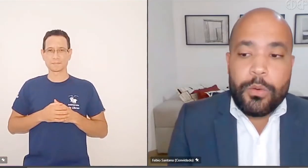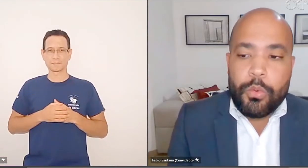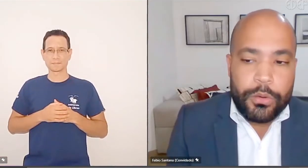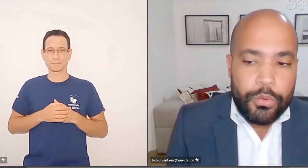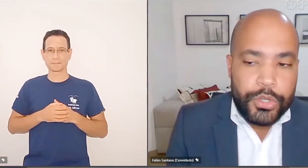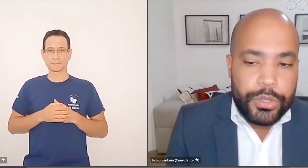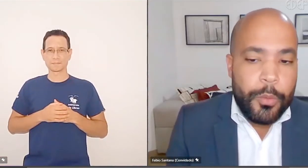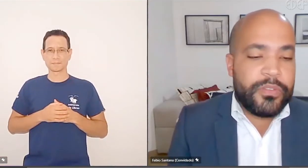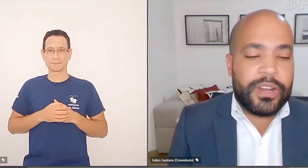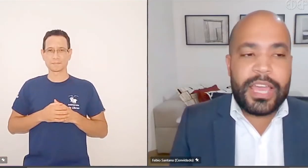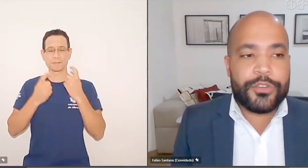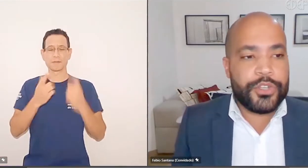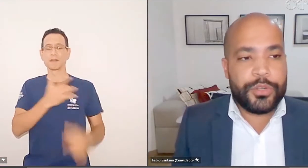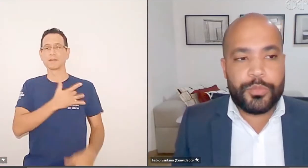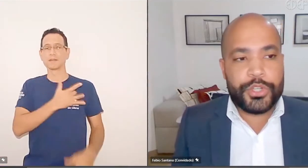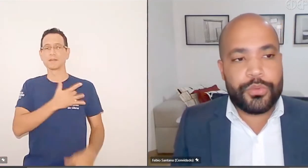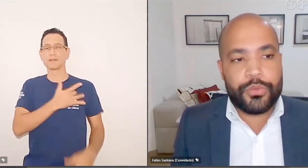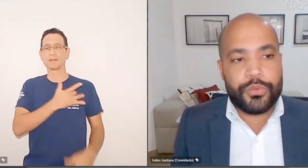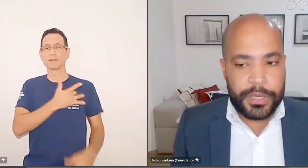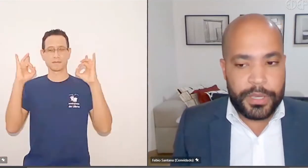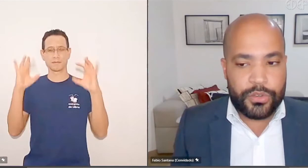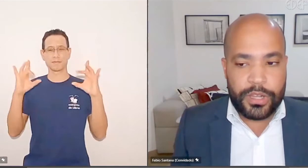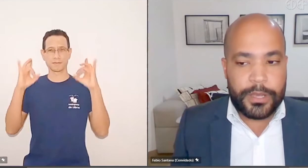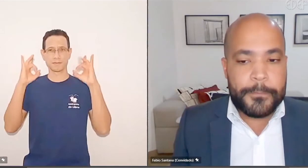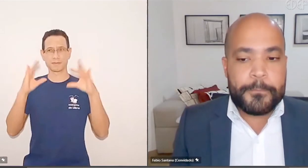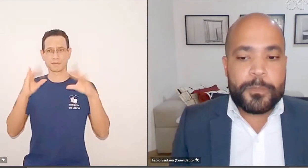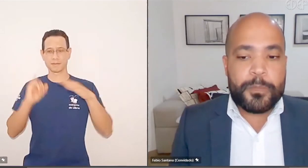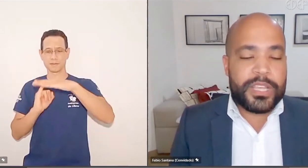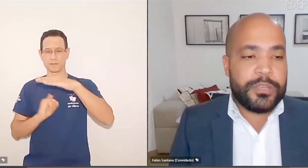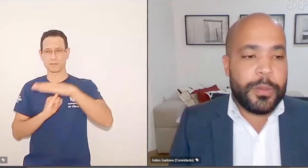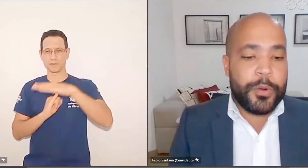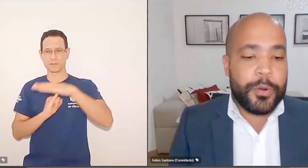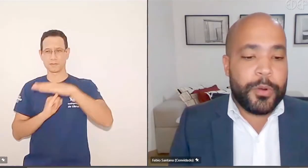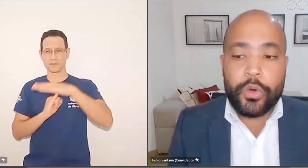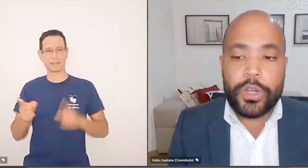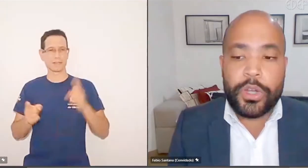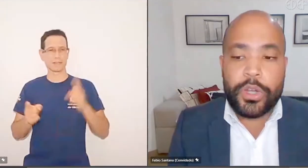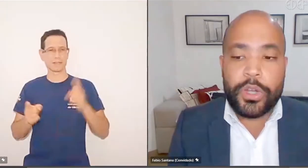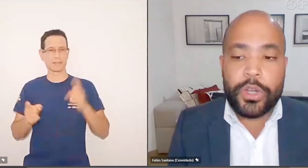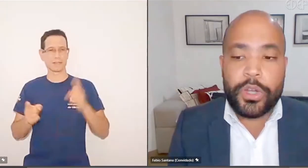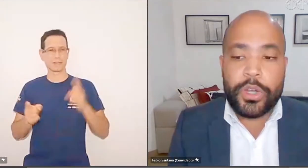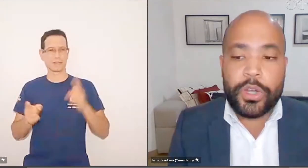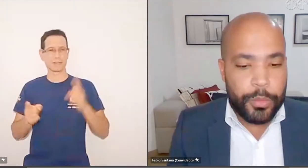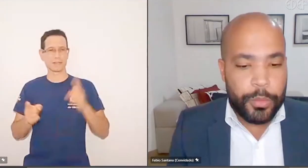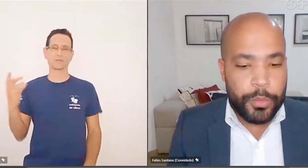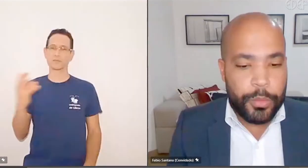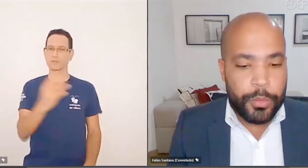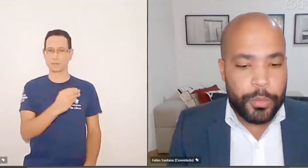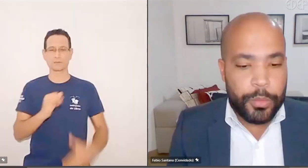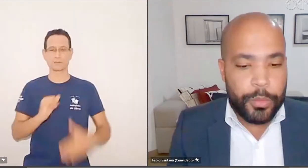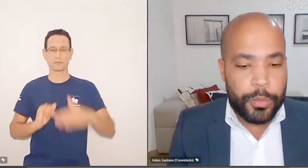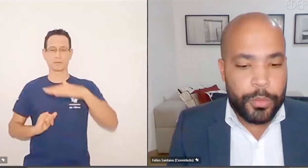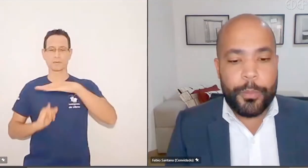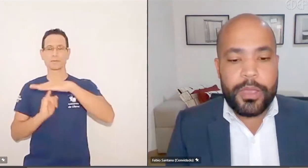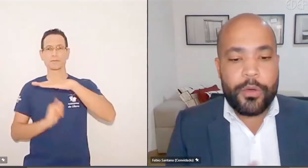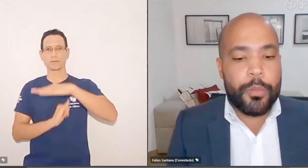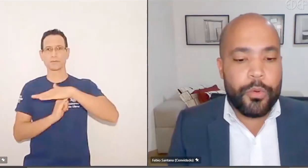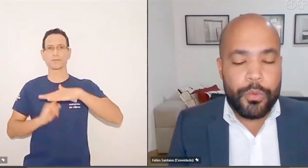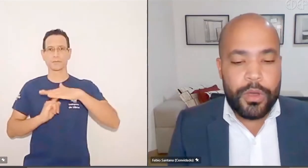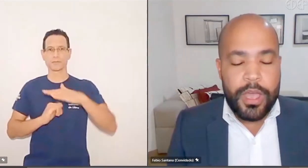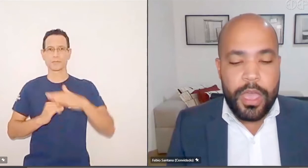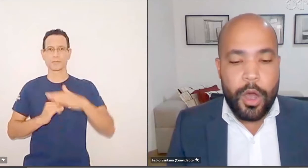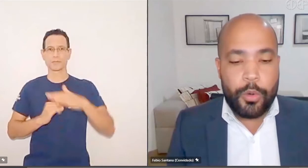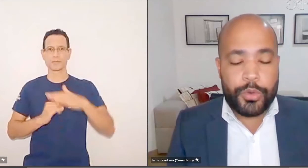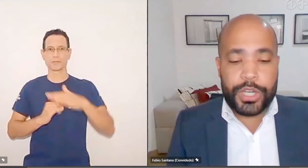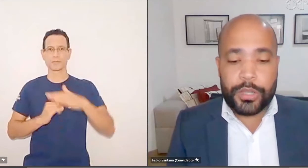preocupação com a saúde não é um privilégio de nenhuma instituição isoladamente, né, mas sim a preocupação de todas as instituições públicas envolvidas, a gente, o